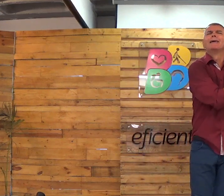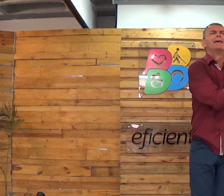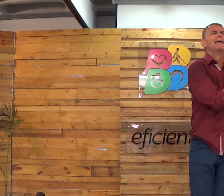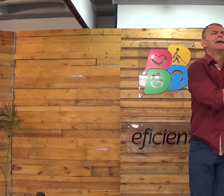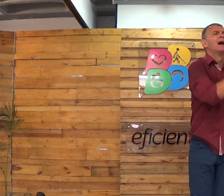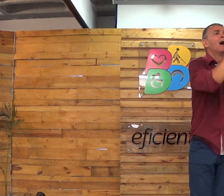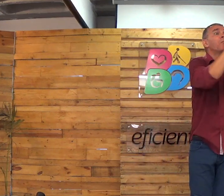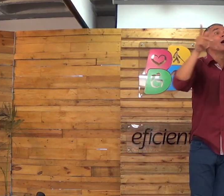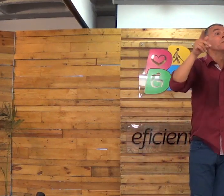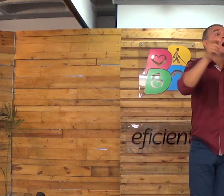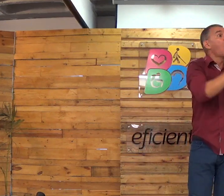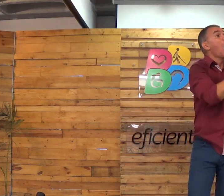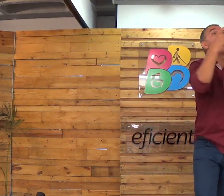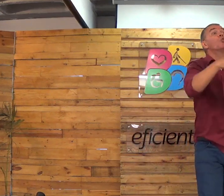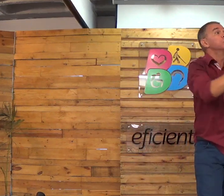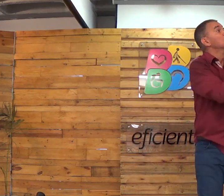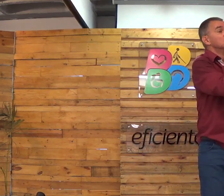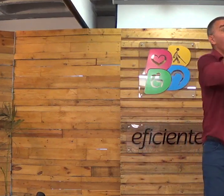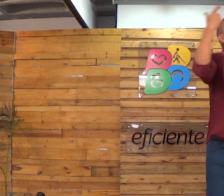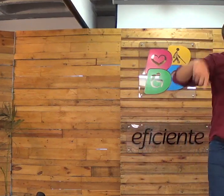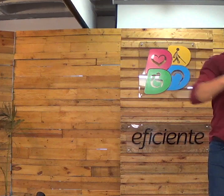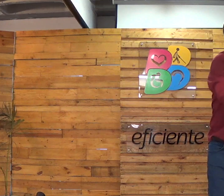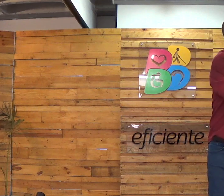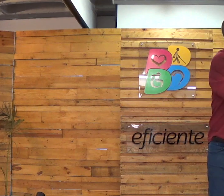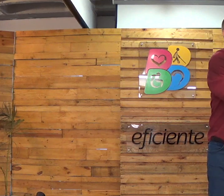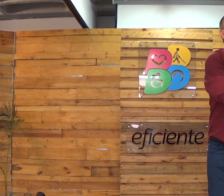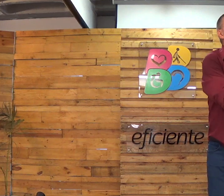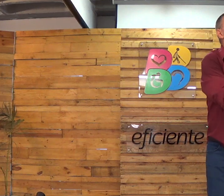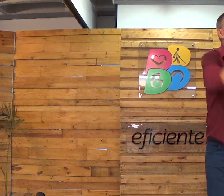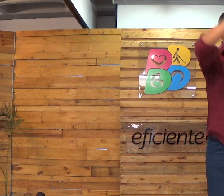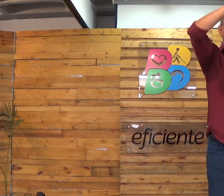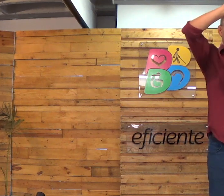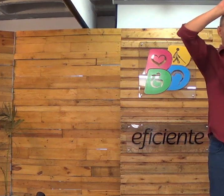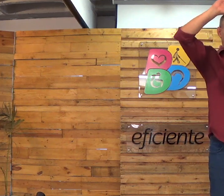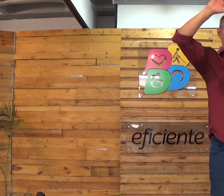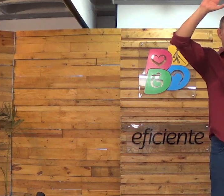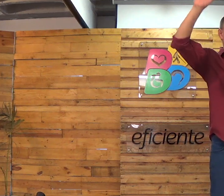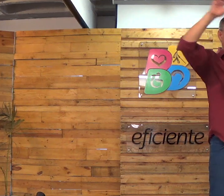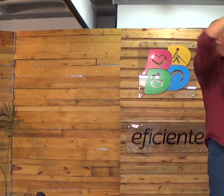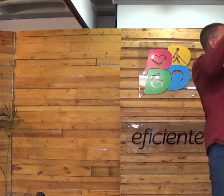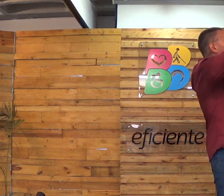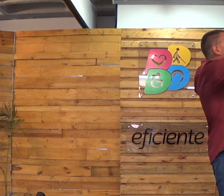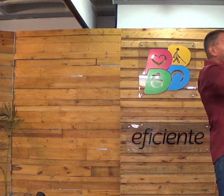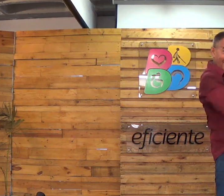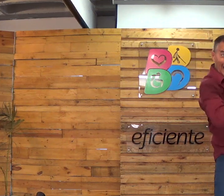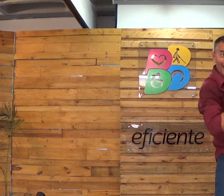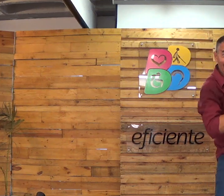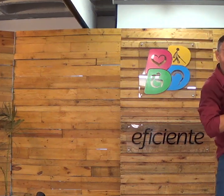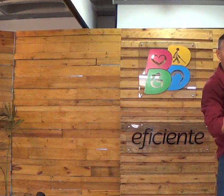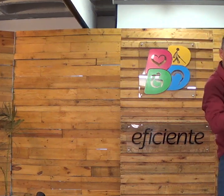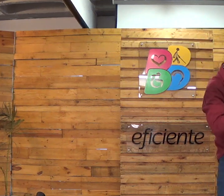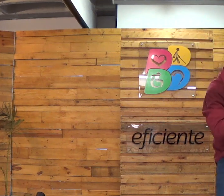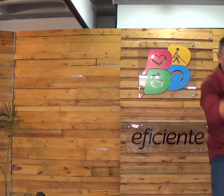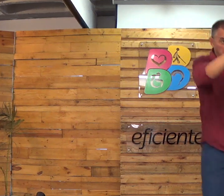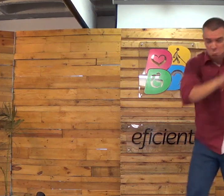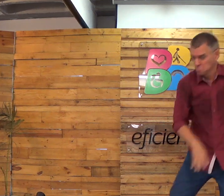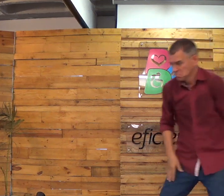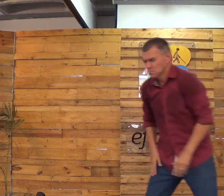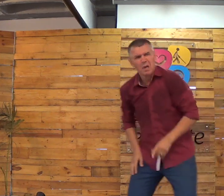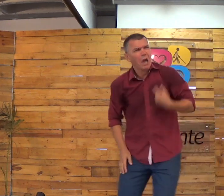vida? O é isso? Em Apocalipse, tem texto que fala sobre isso. Tem referência. Por que existe